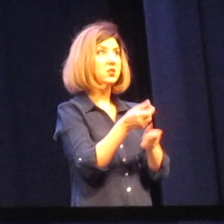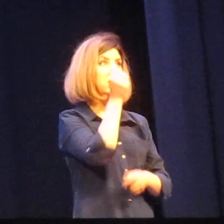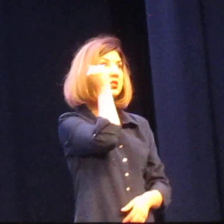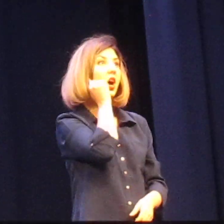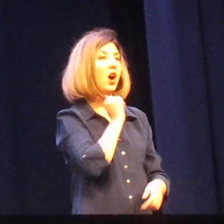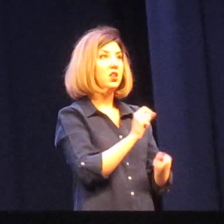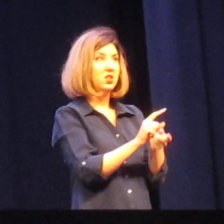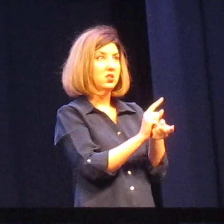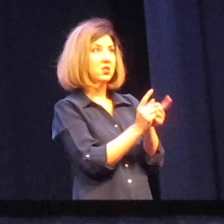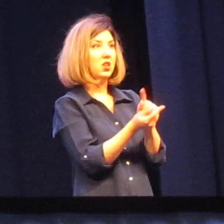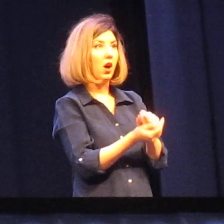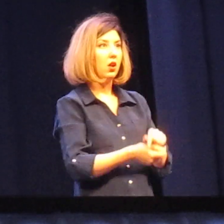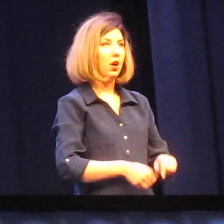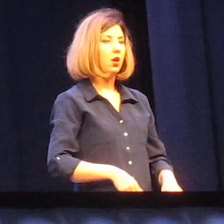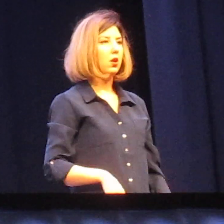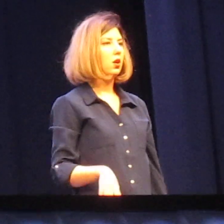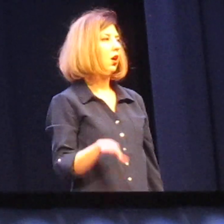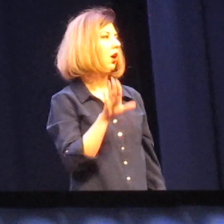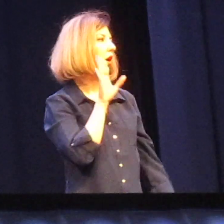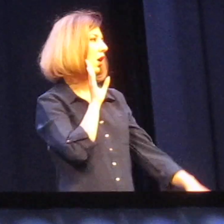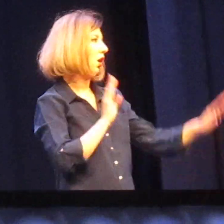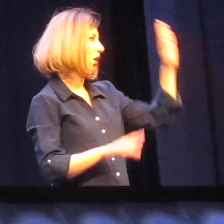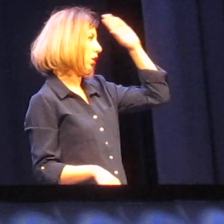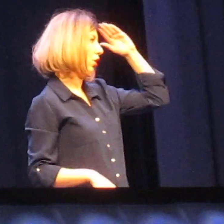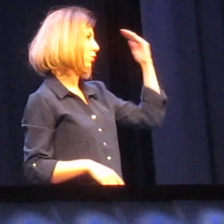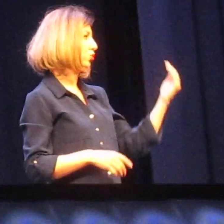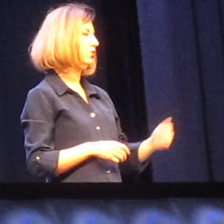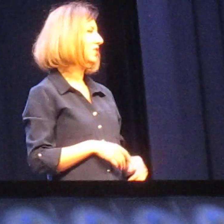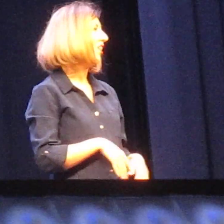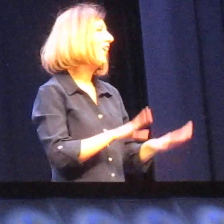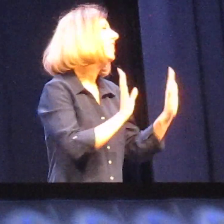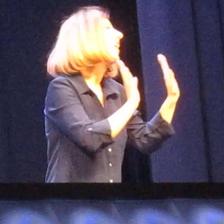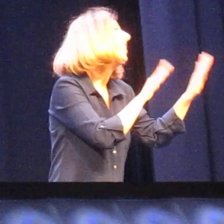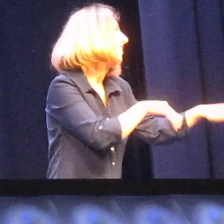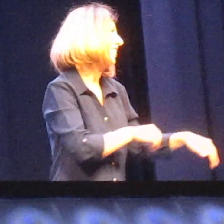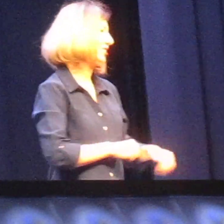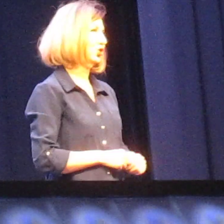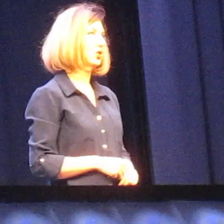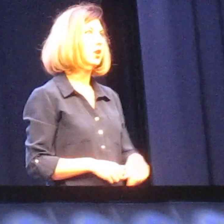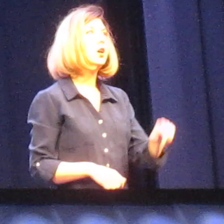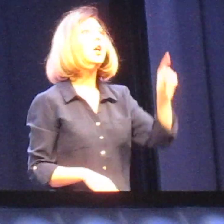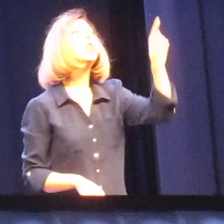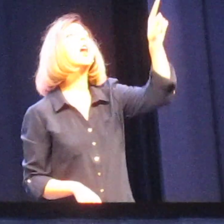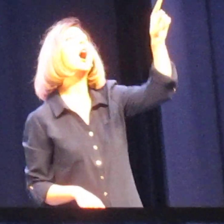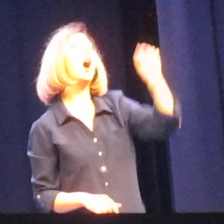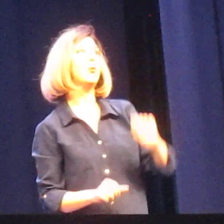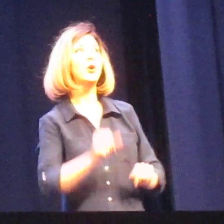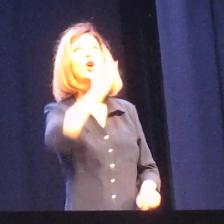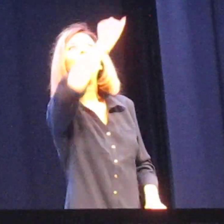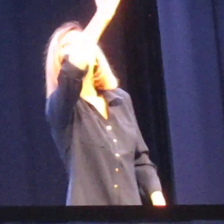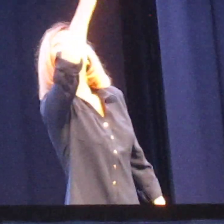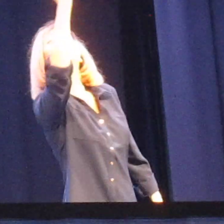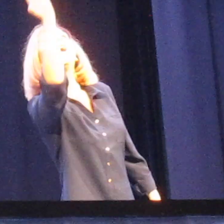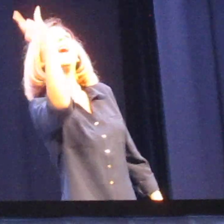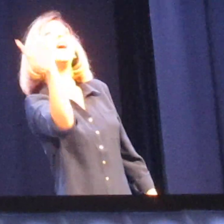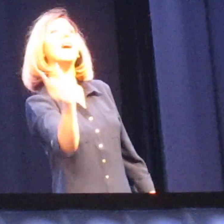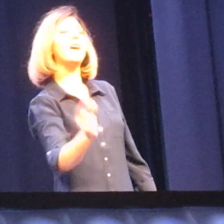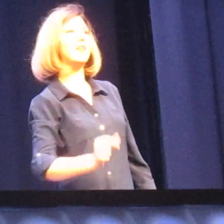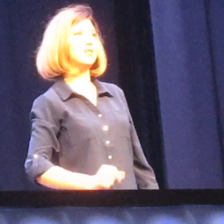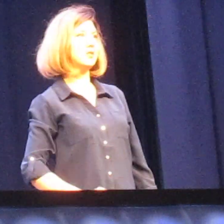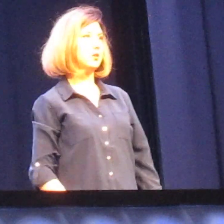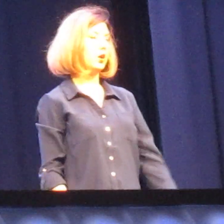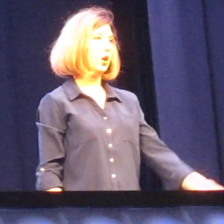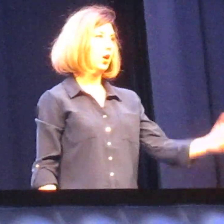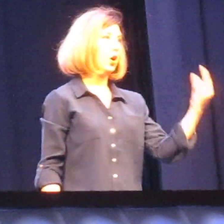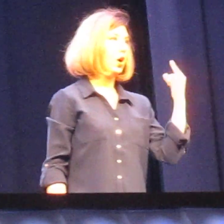старой стала. А на луне, да нет же, там, луна.